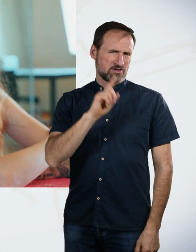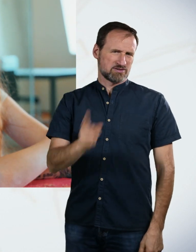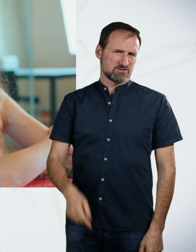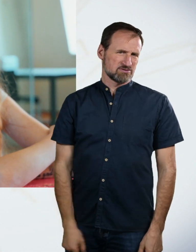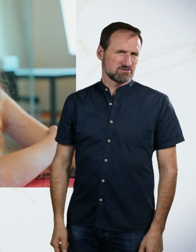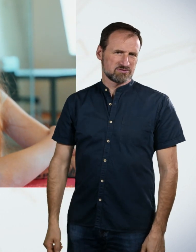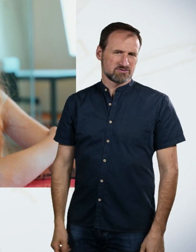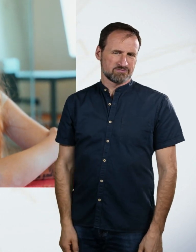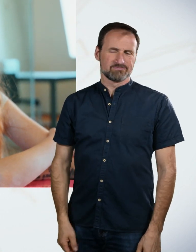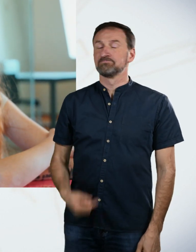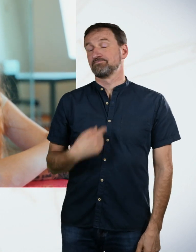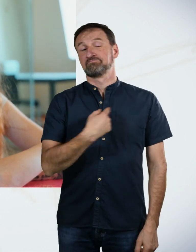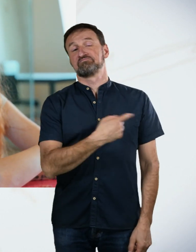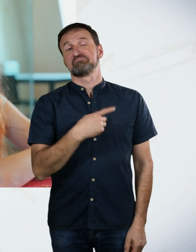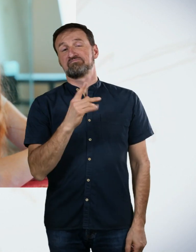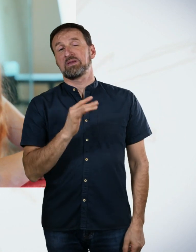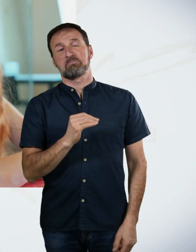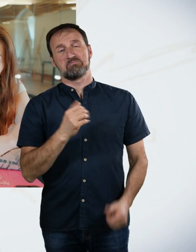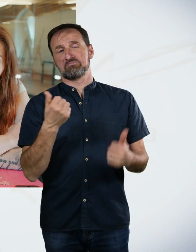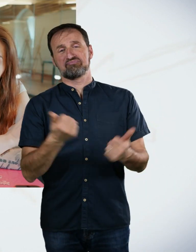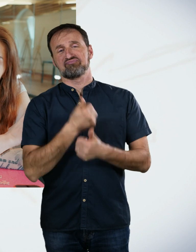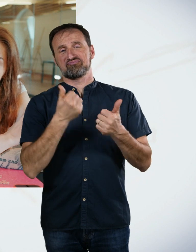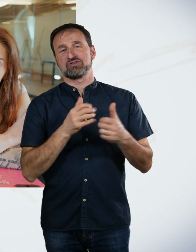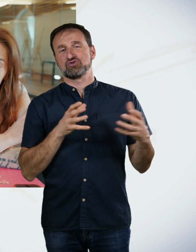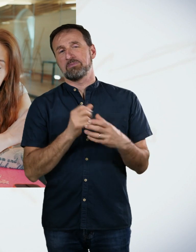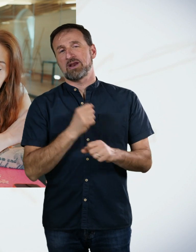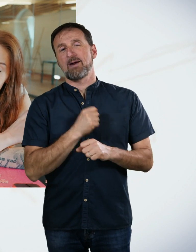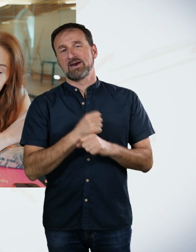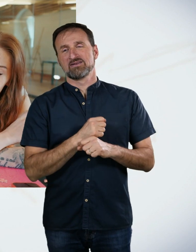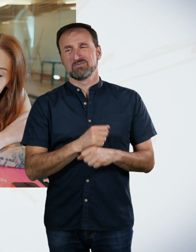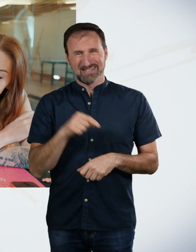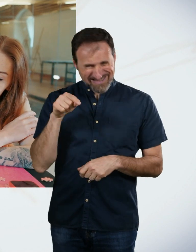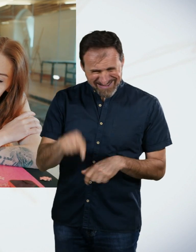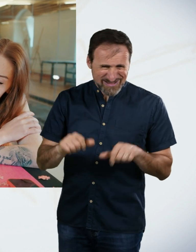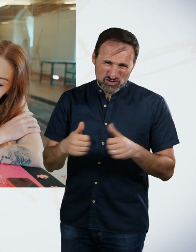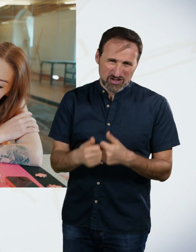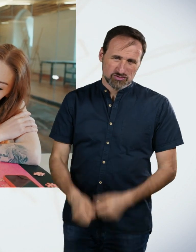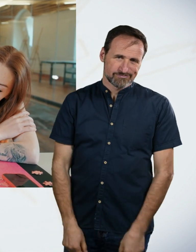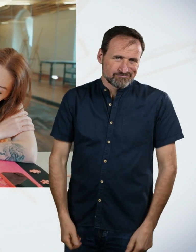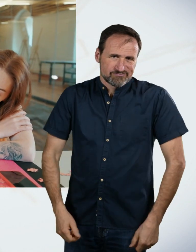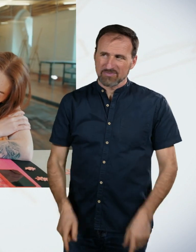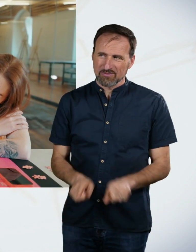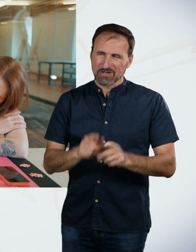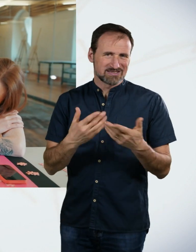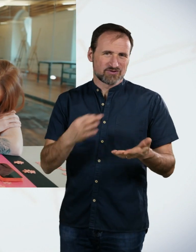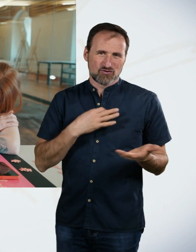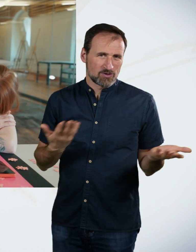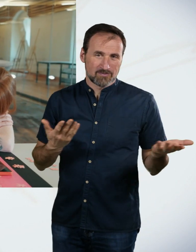zusammenarbeiten. Das war einfach nicht unsere Challenge. Trotz der Niederlage hatten wir einen sehr, sehr schönen Tag in